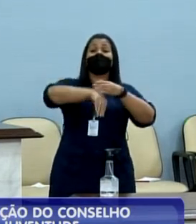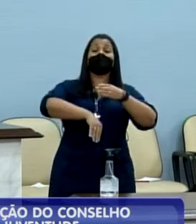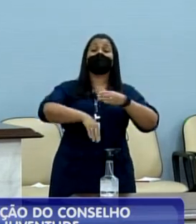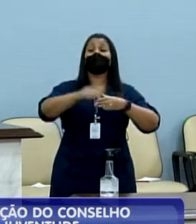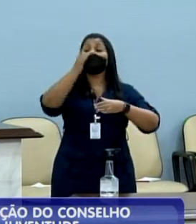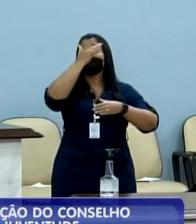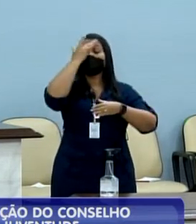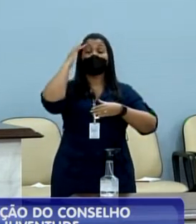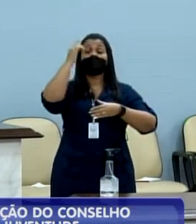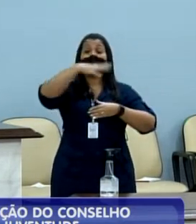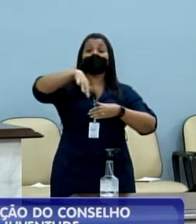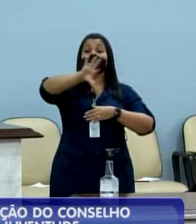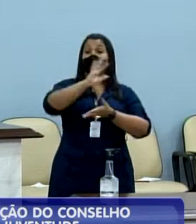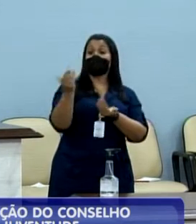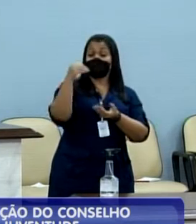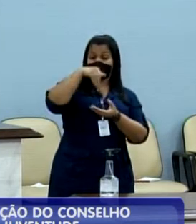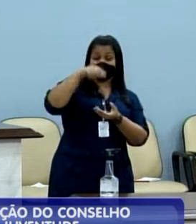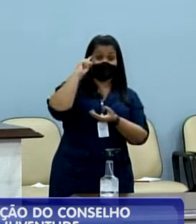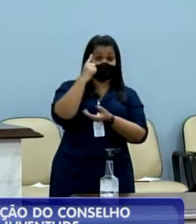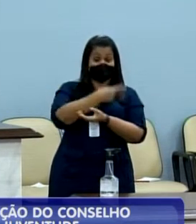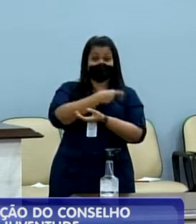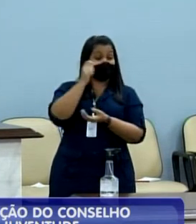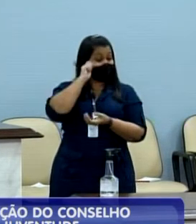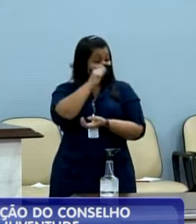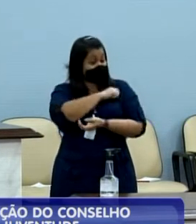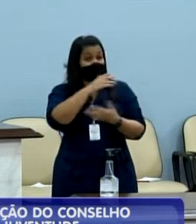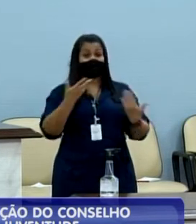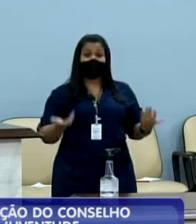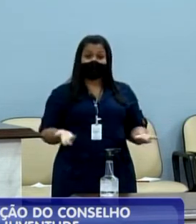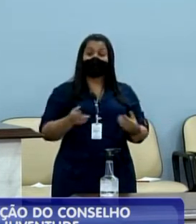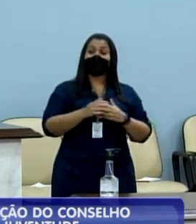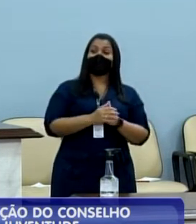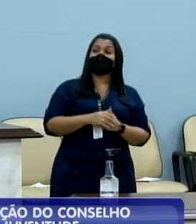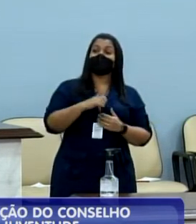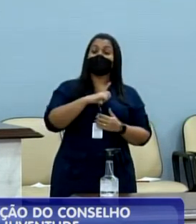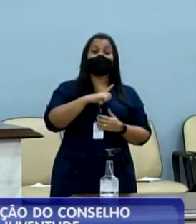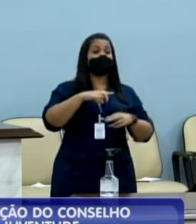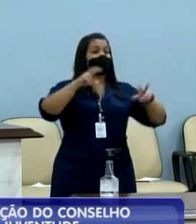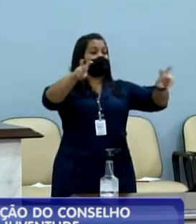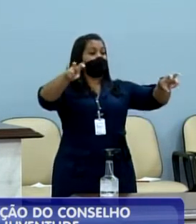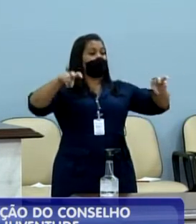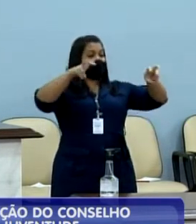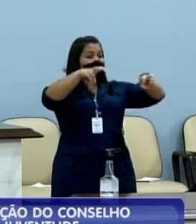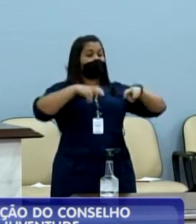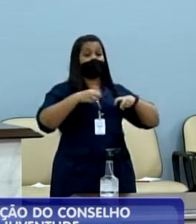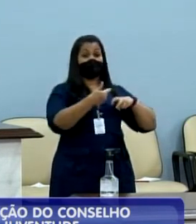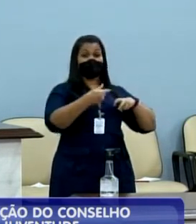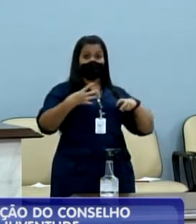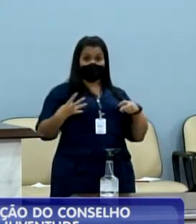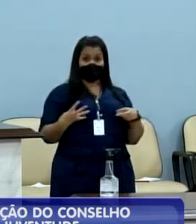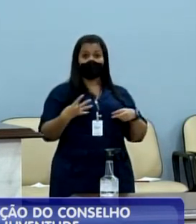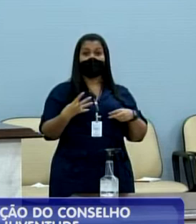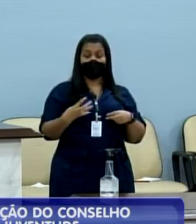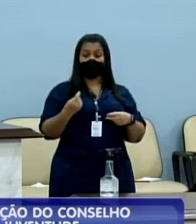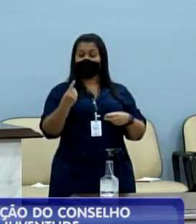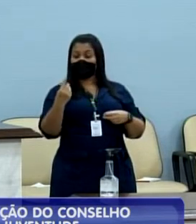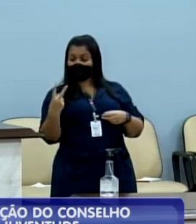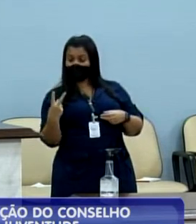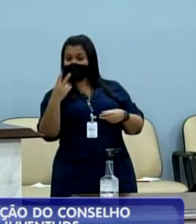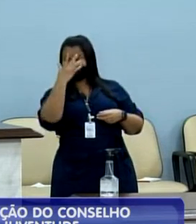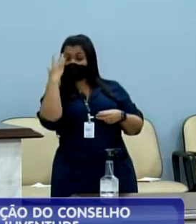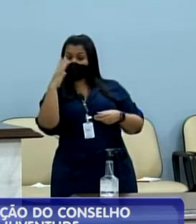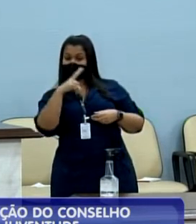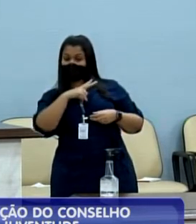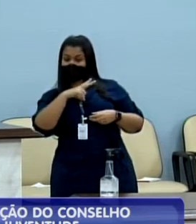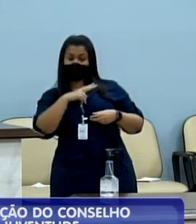cidade. Basicamente, na composição serão 24 cadeiras, 12 para o setor público e 12 para o privado.